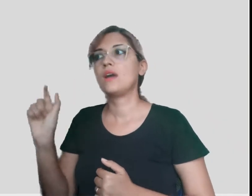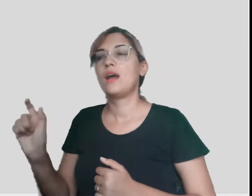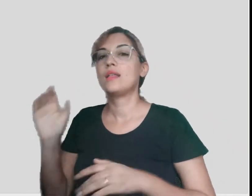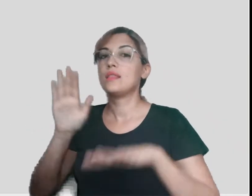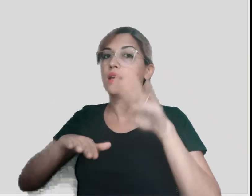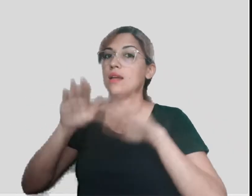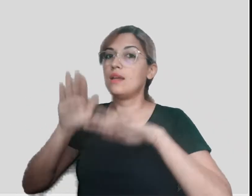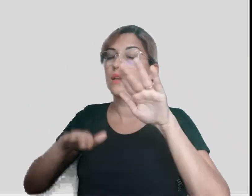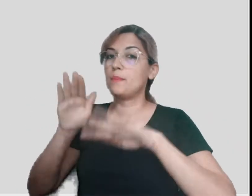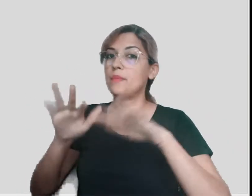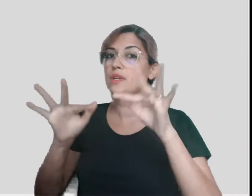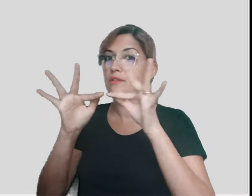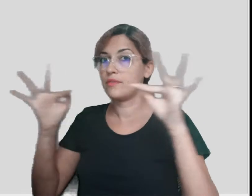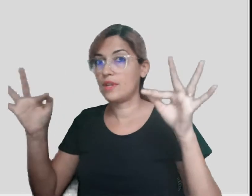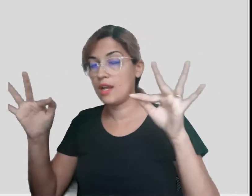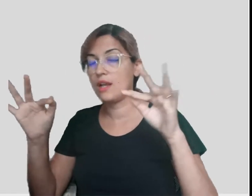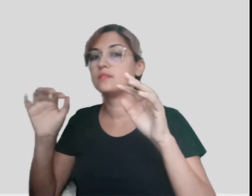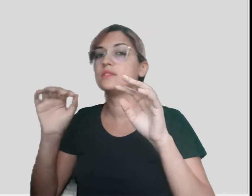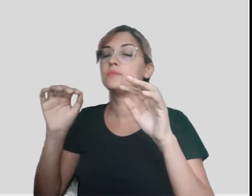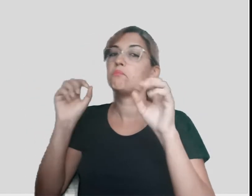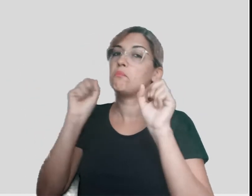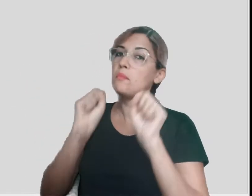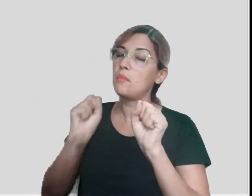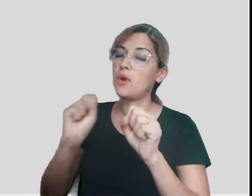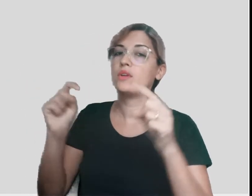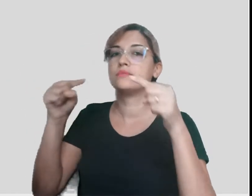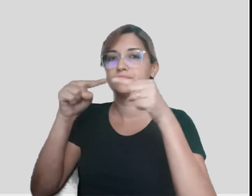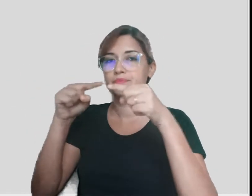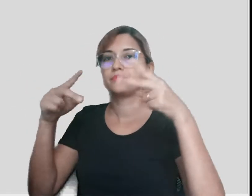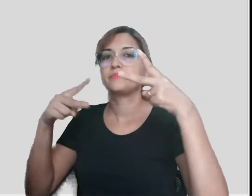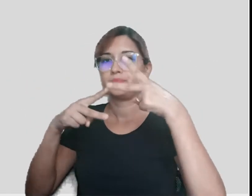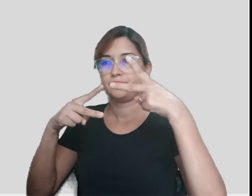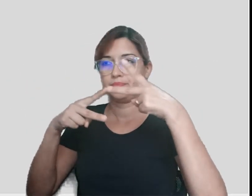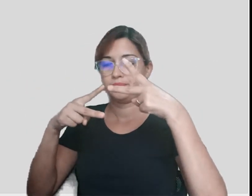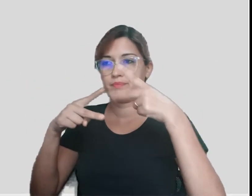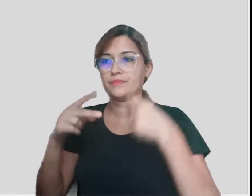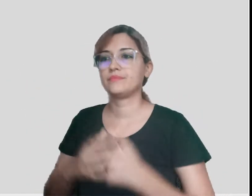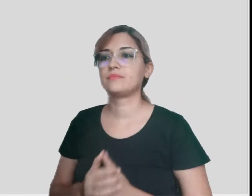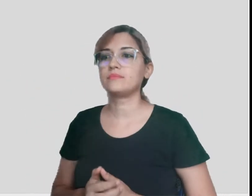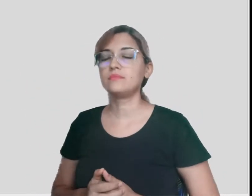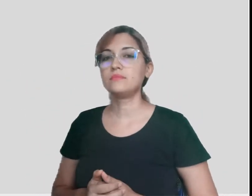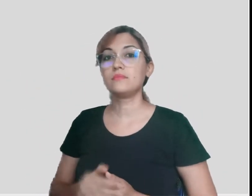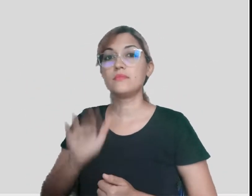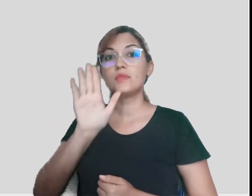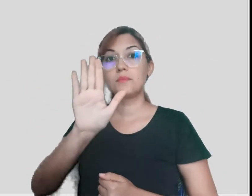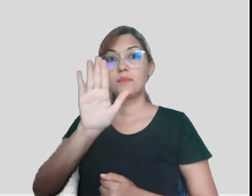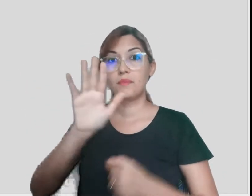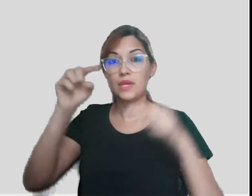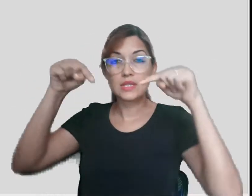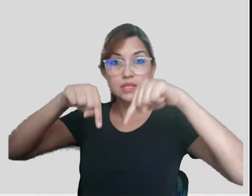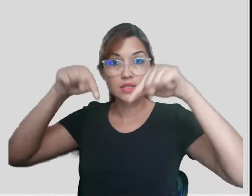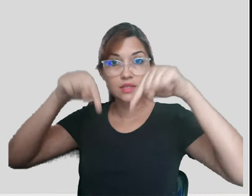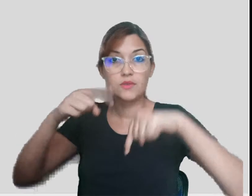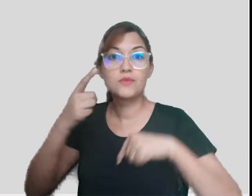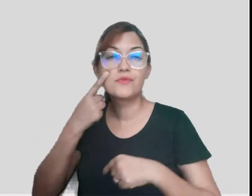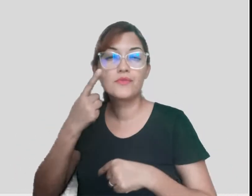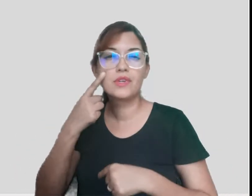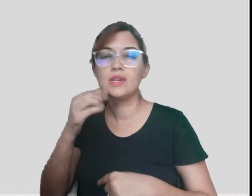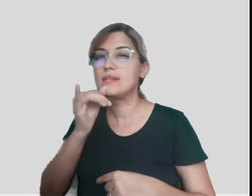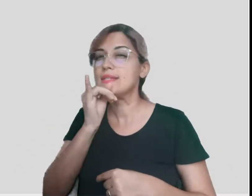Então, dependendo da frase, essas palavras podem assumir a função de preposição. Mas agora,